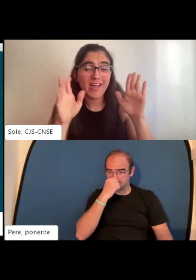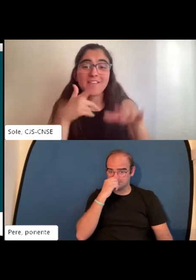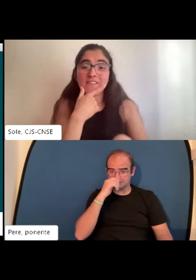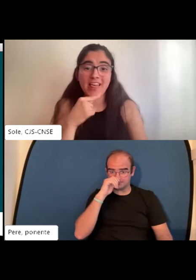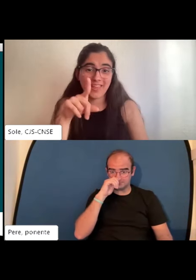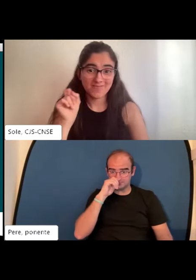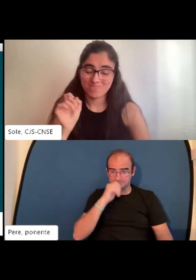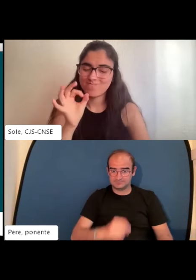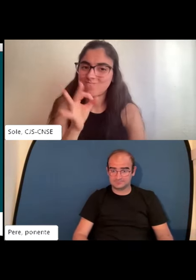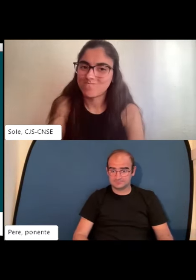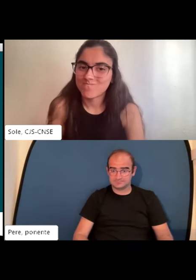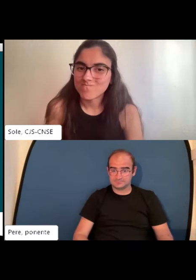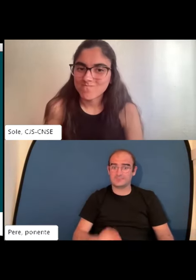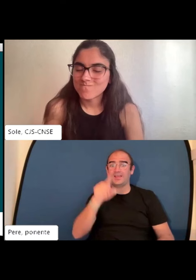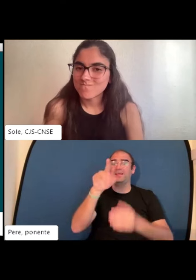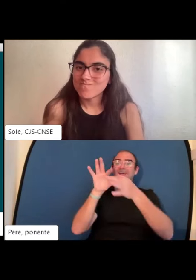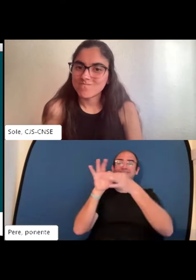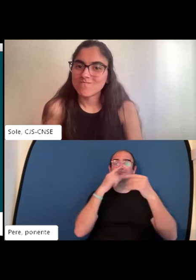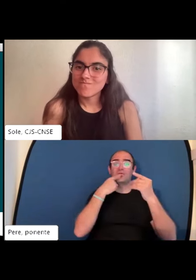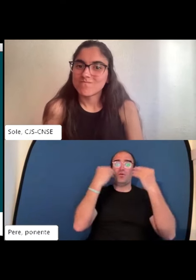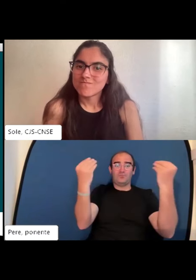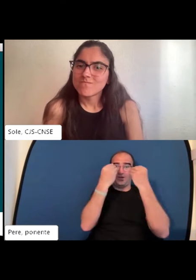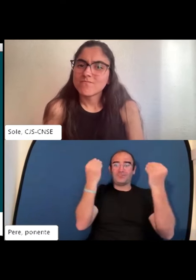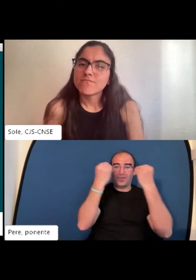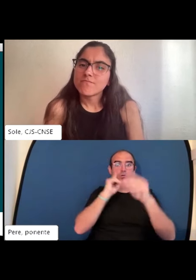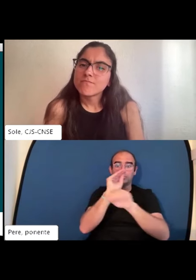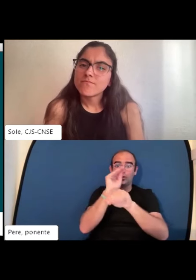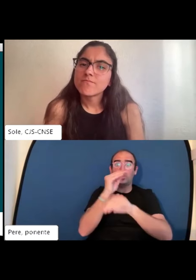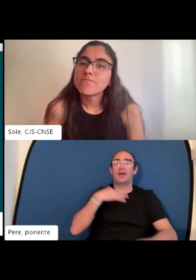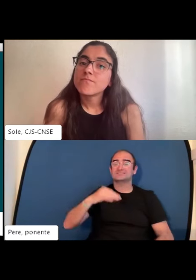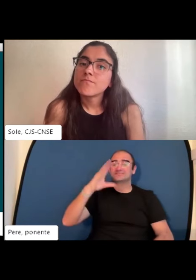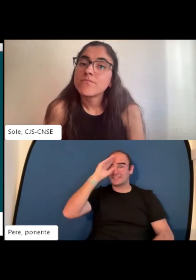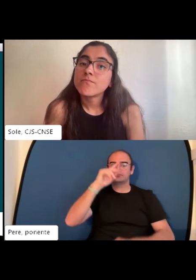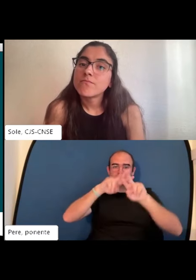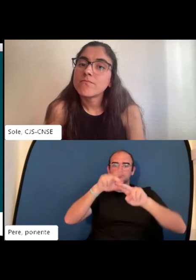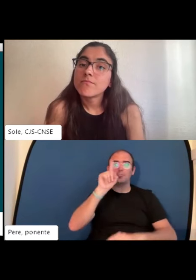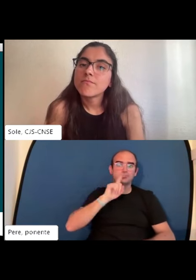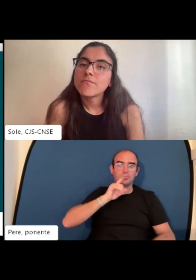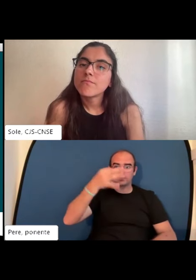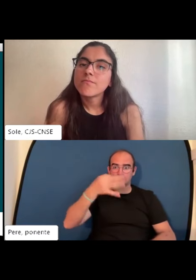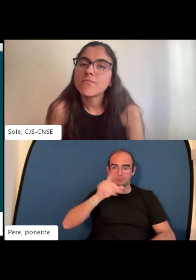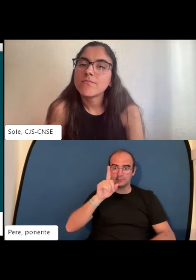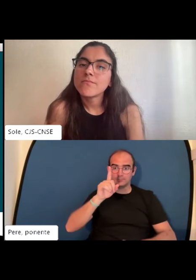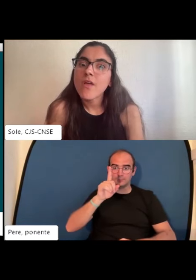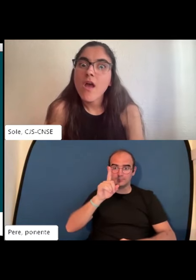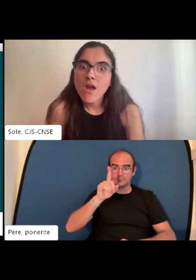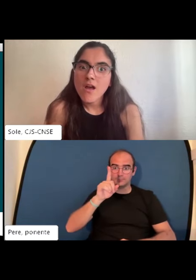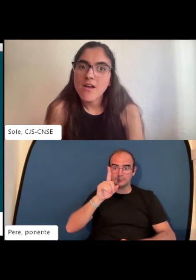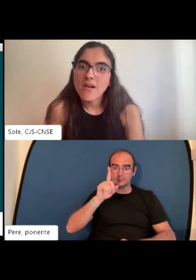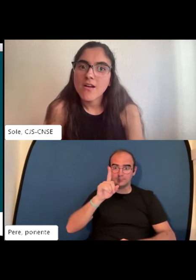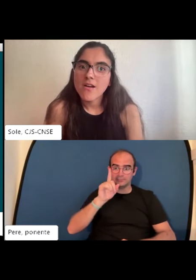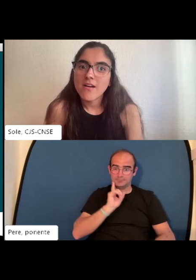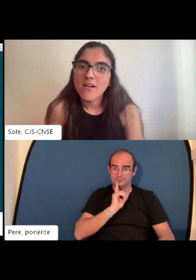efectivamente es muy válido poner la formación porque es más fácil que te seleccionen y también cuidado con la formación porque